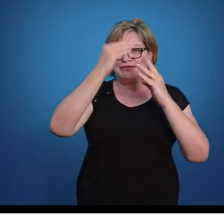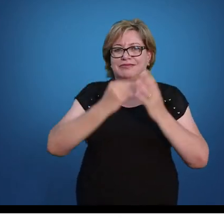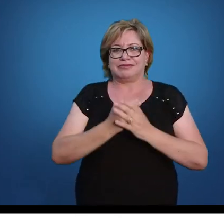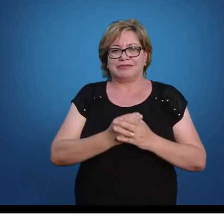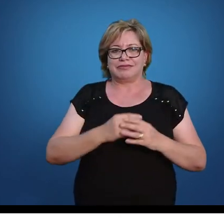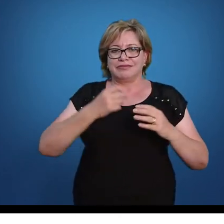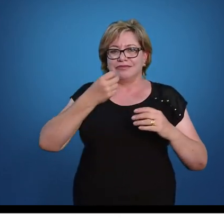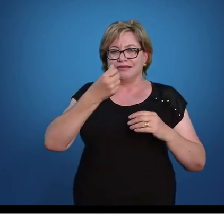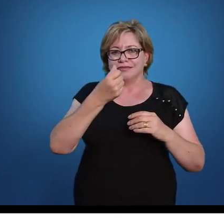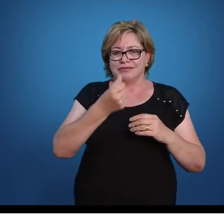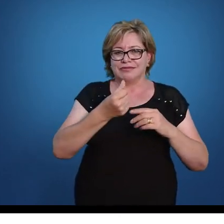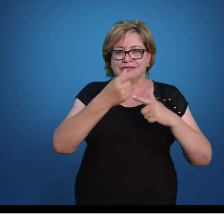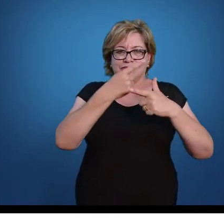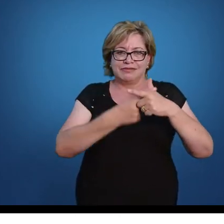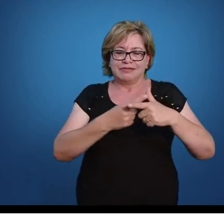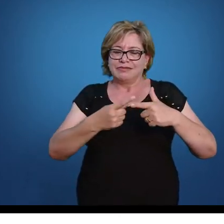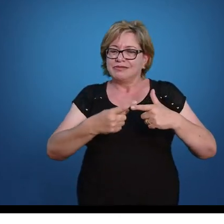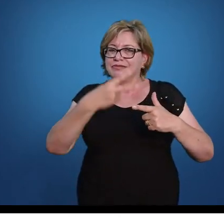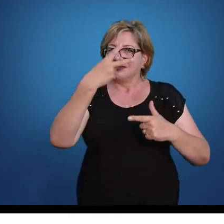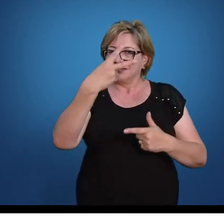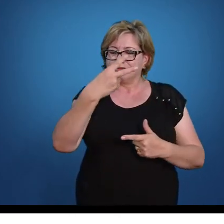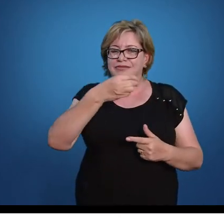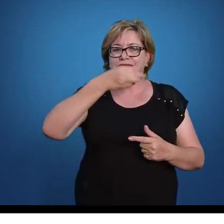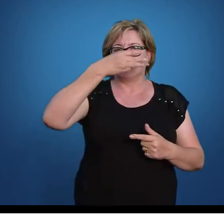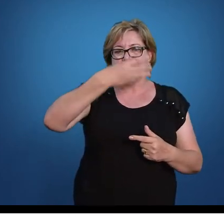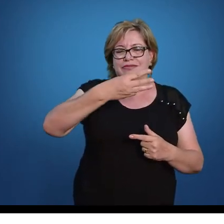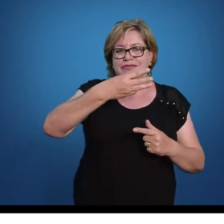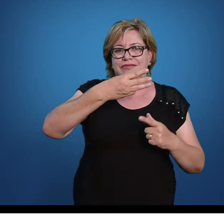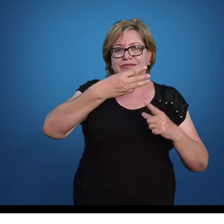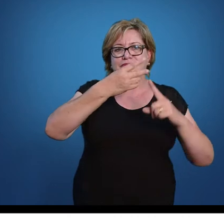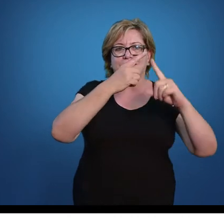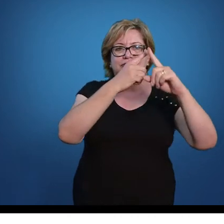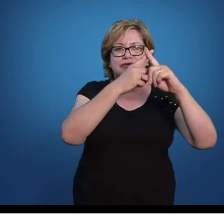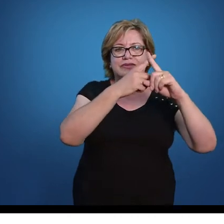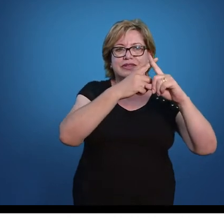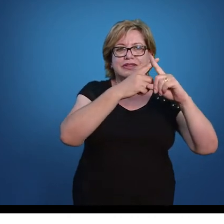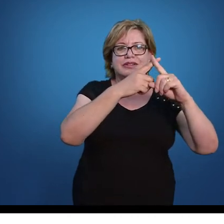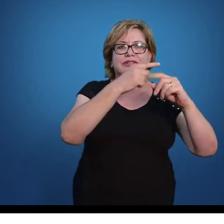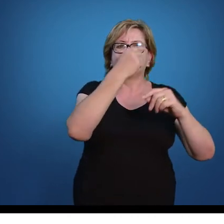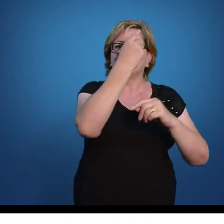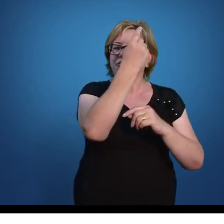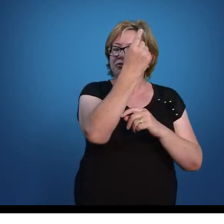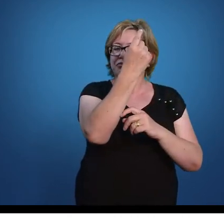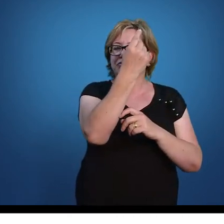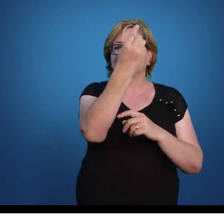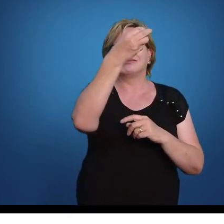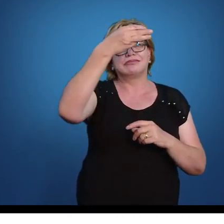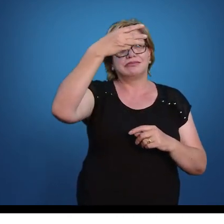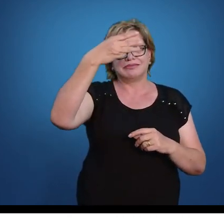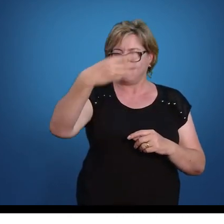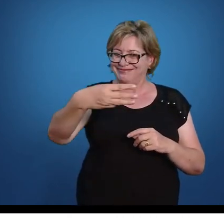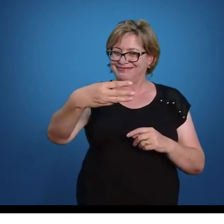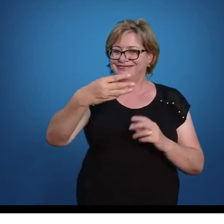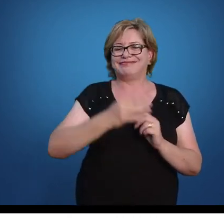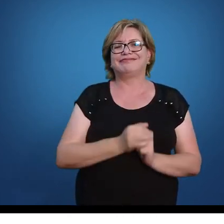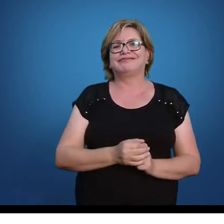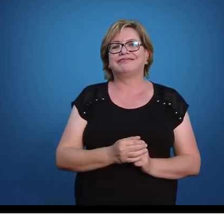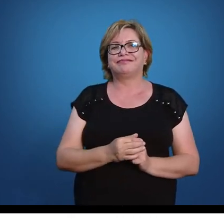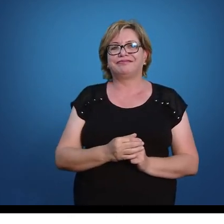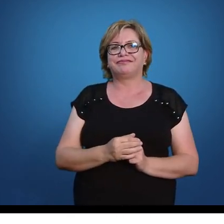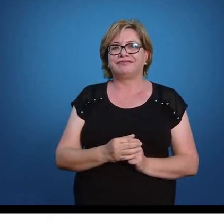Então, fazendo lá, 6 dividido por 2 dá 3, e 3 multiplicando por 1, 3.